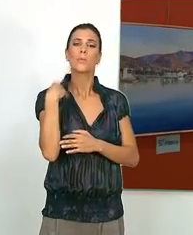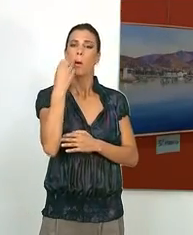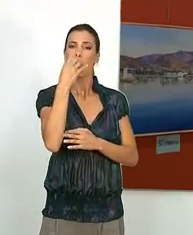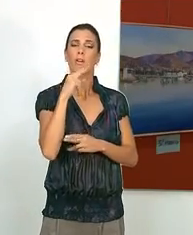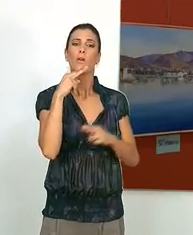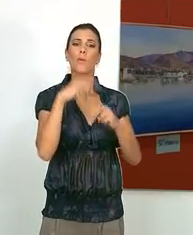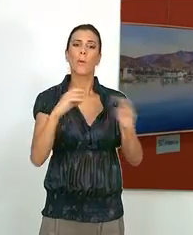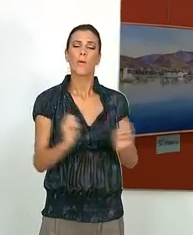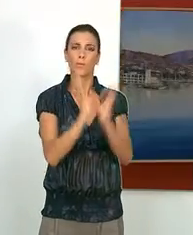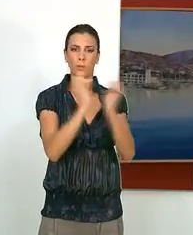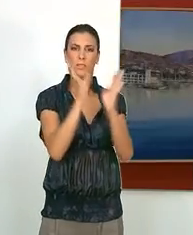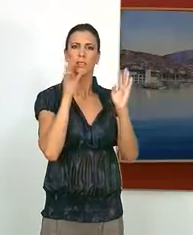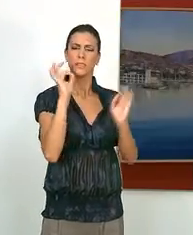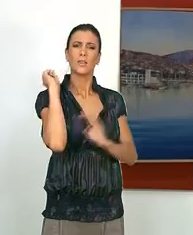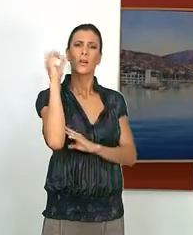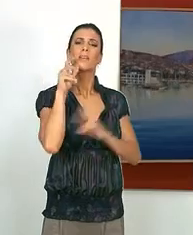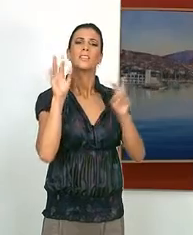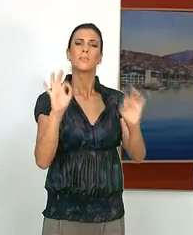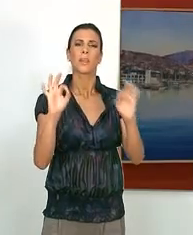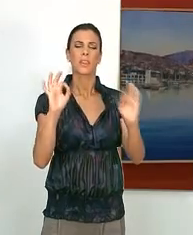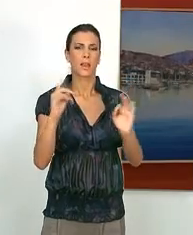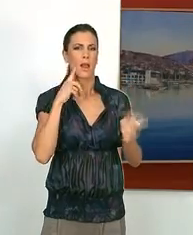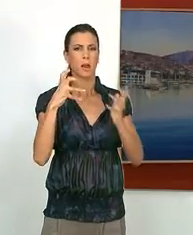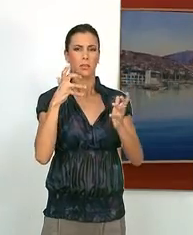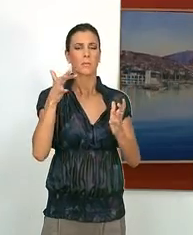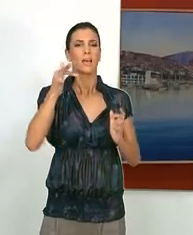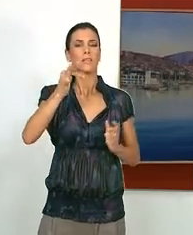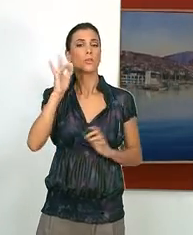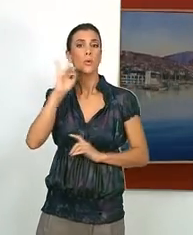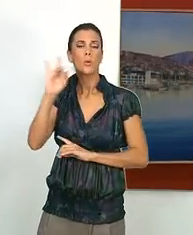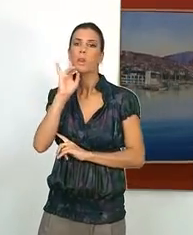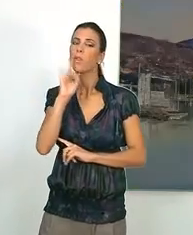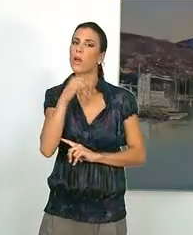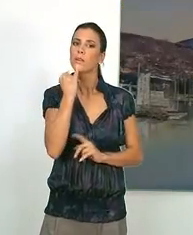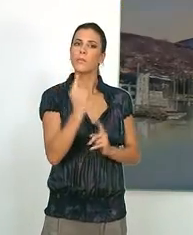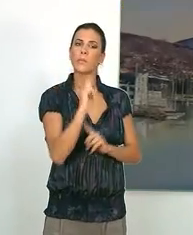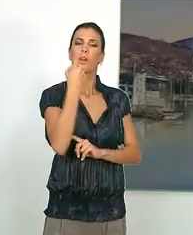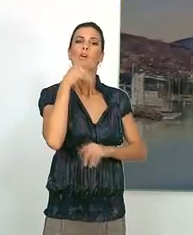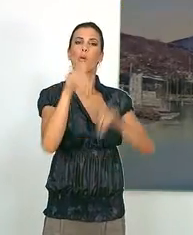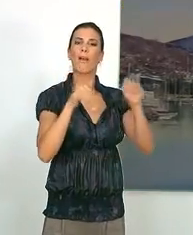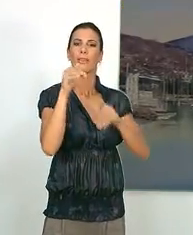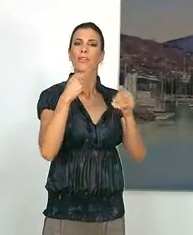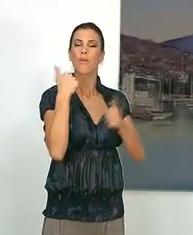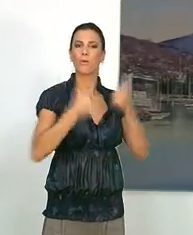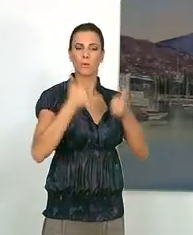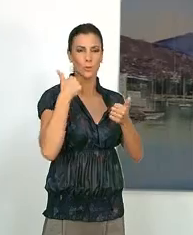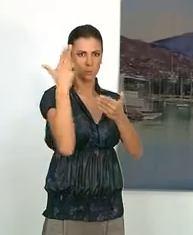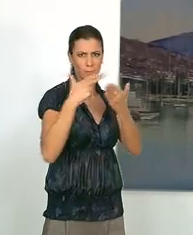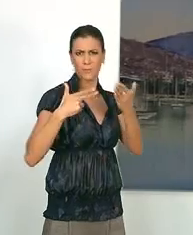Fuente una jornada denominada Arte y Ruido en la que se convoca el primer concurso de pintura rápida